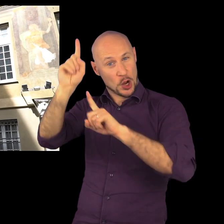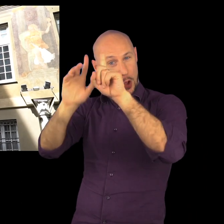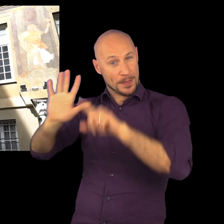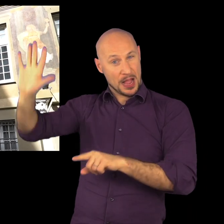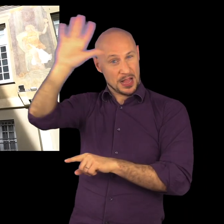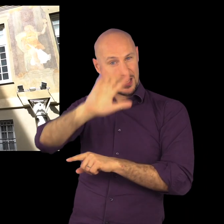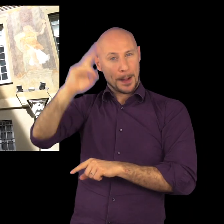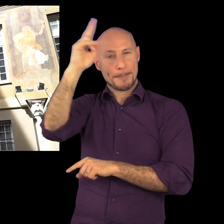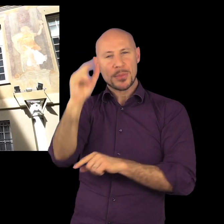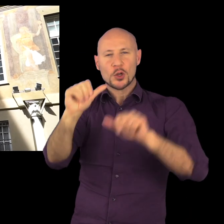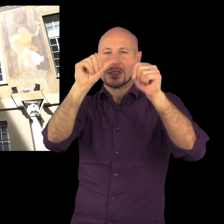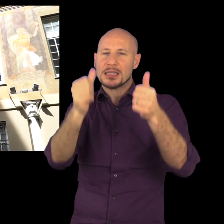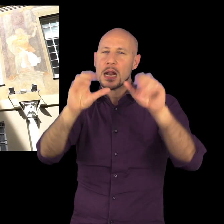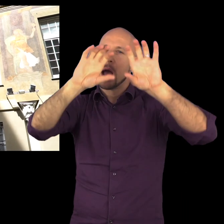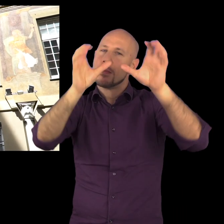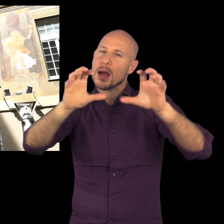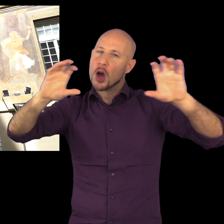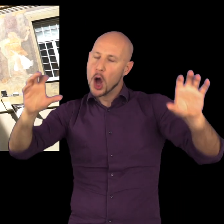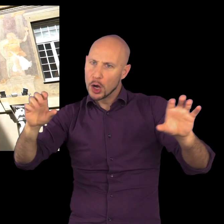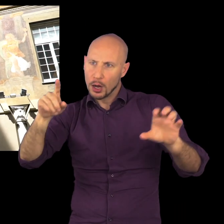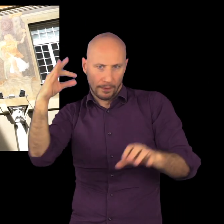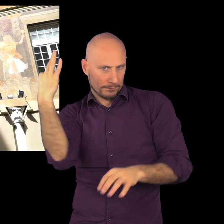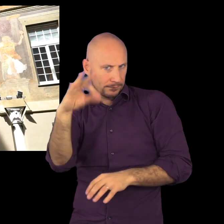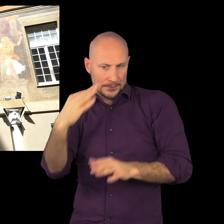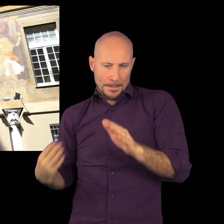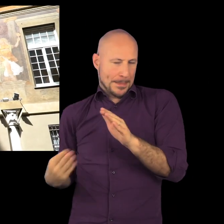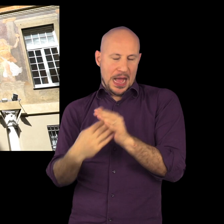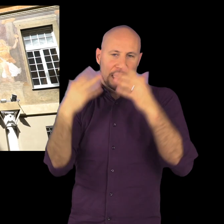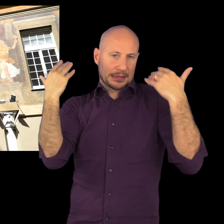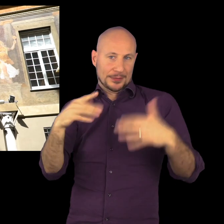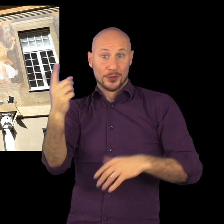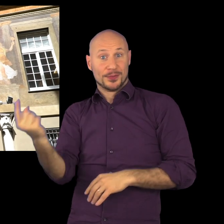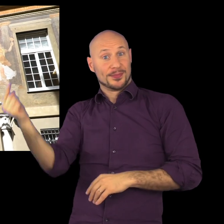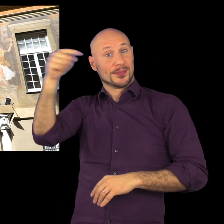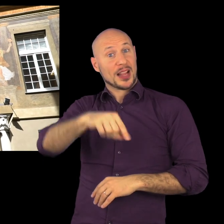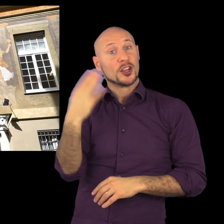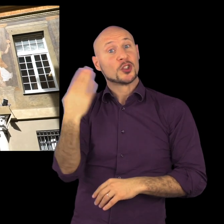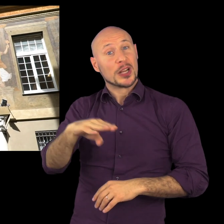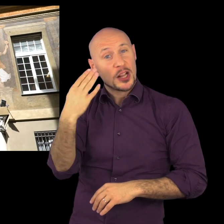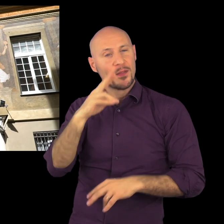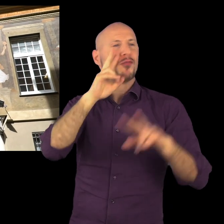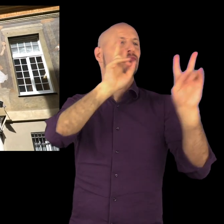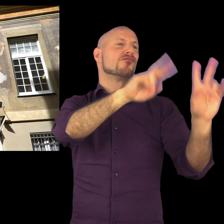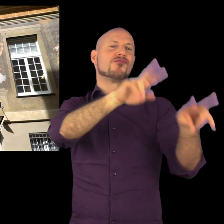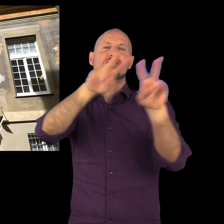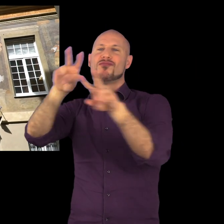Giulio Cesare Procaccini, uno tra i massimi esponenti della pittura barocca Lombarda, giunse a Genova per visitare